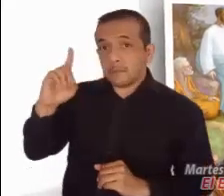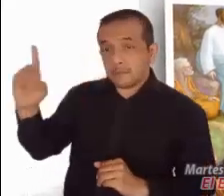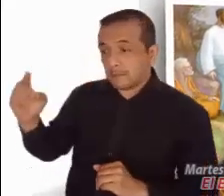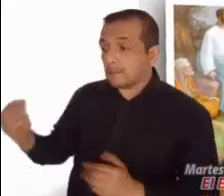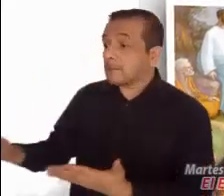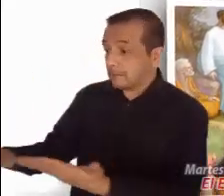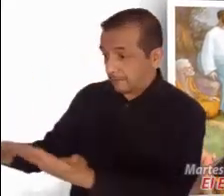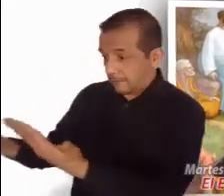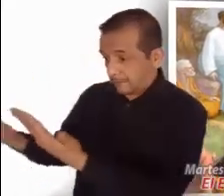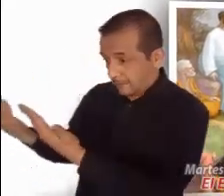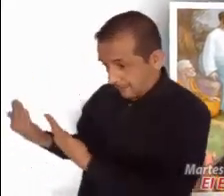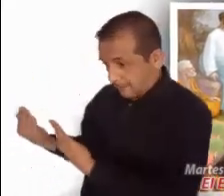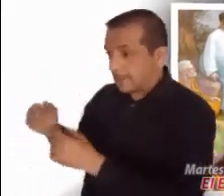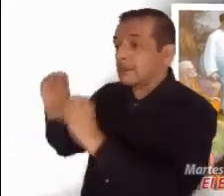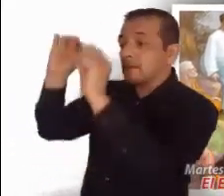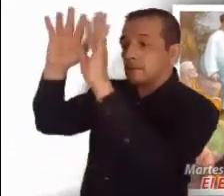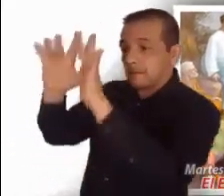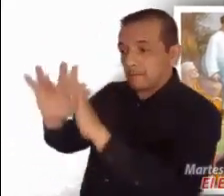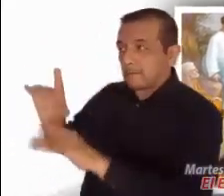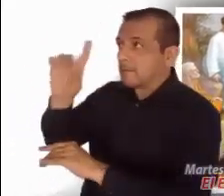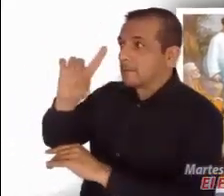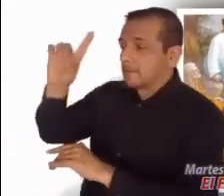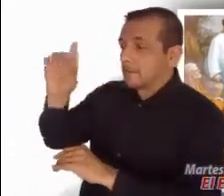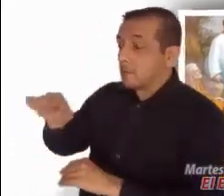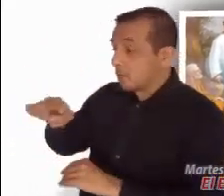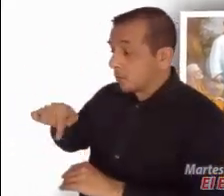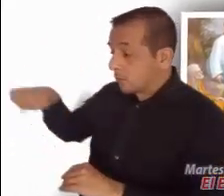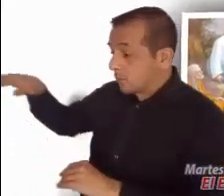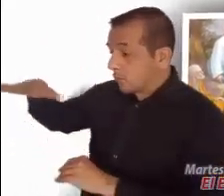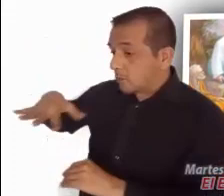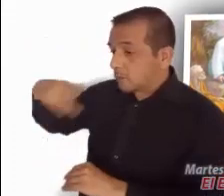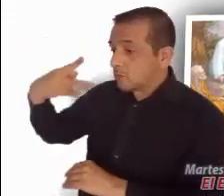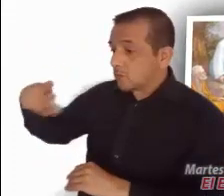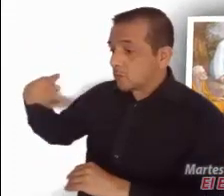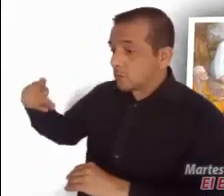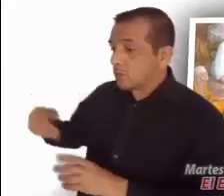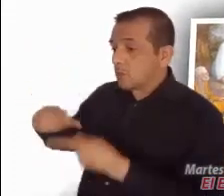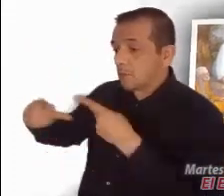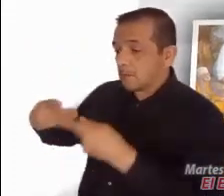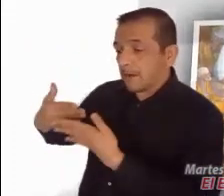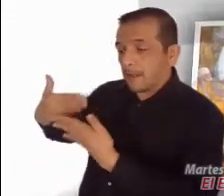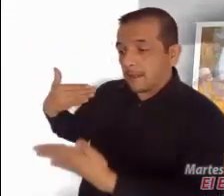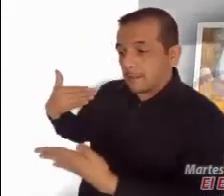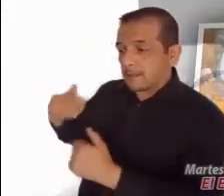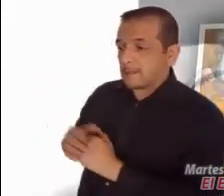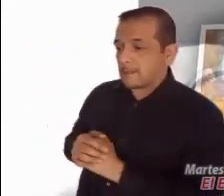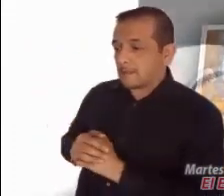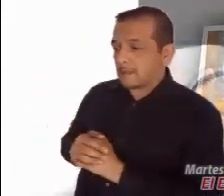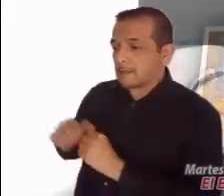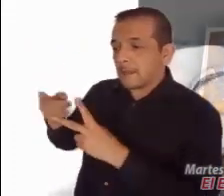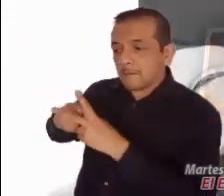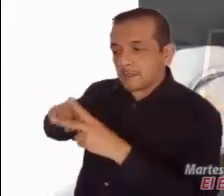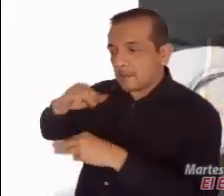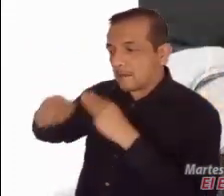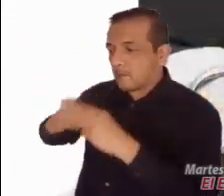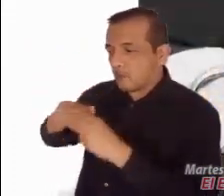derecha, Vengan, benditos de mi Padre, tomen posesión en el reino preparado para ustedes desde la